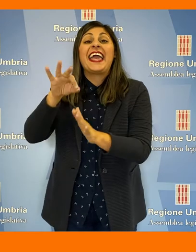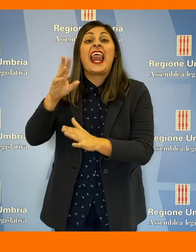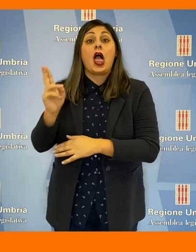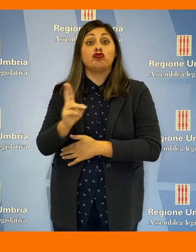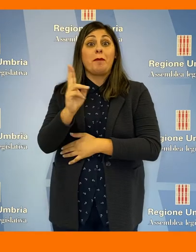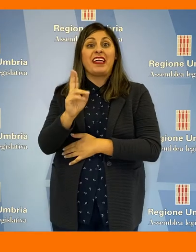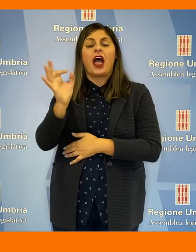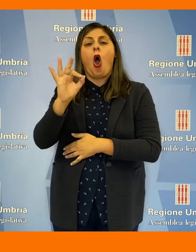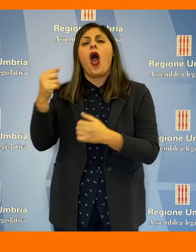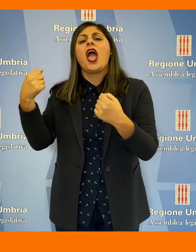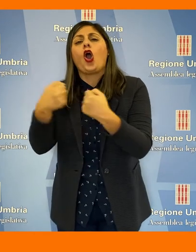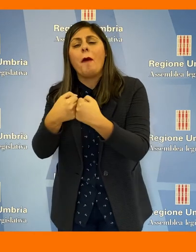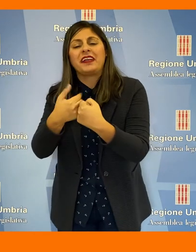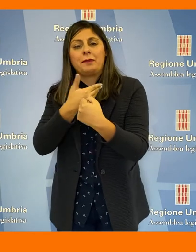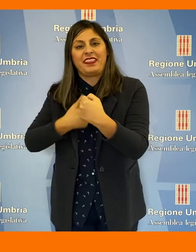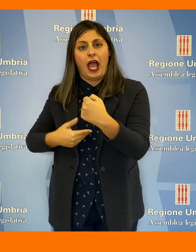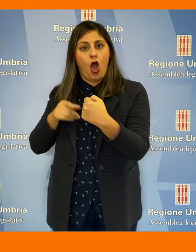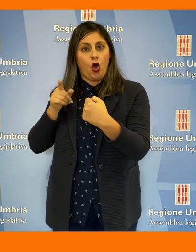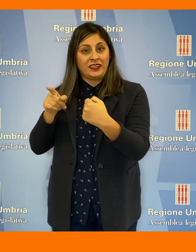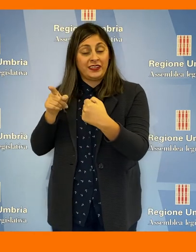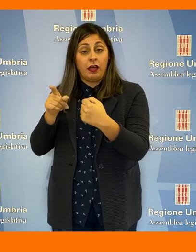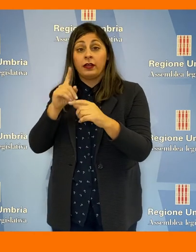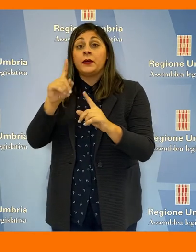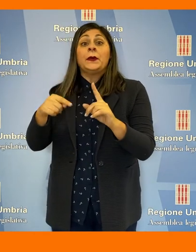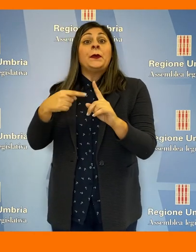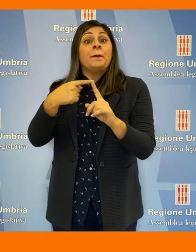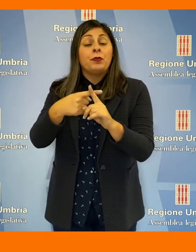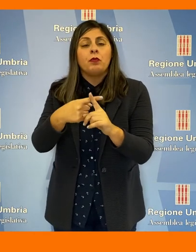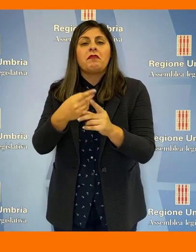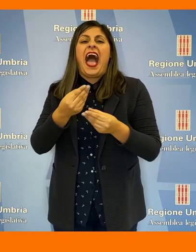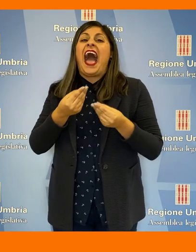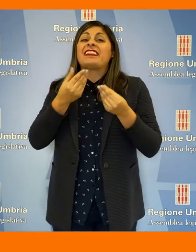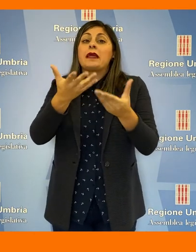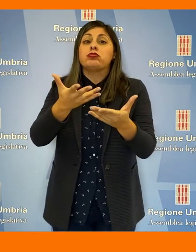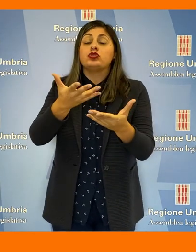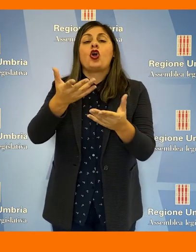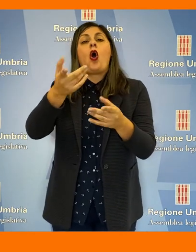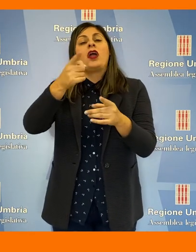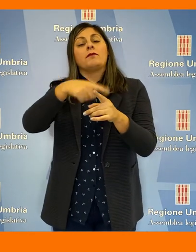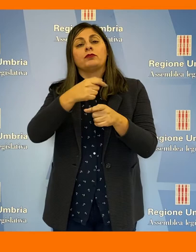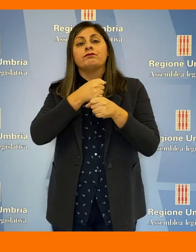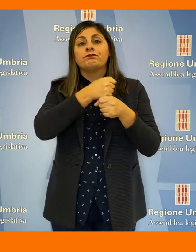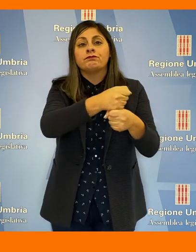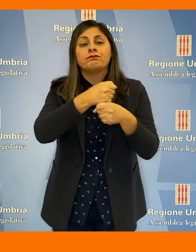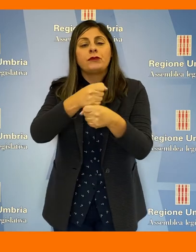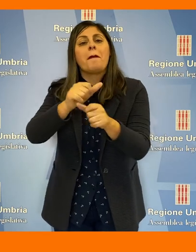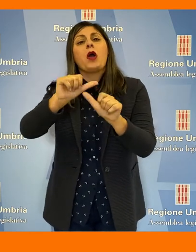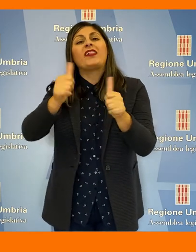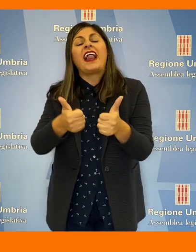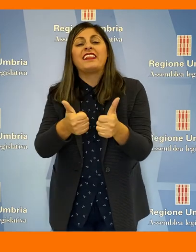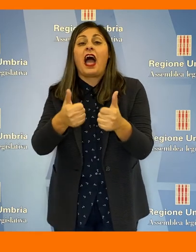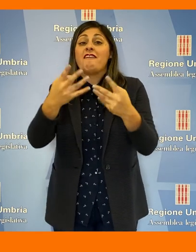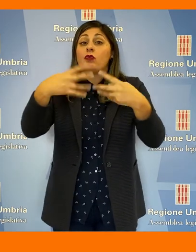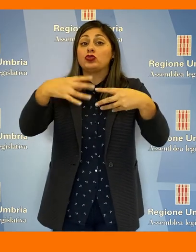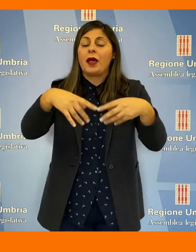ineleggibilità e incompatibilità dei consiglieri e inoltre le attribuzioni e le modalità di funzionamento della